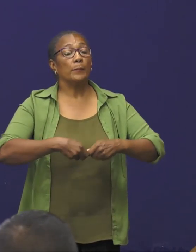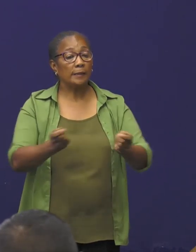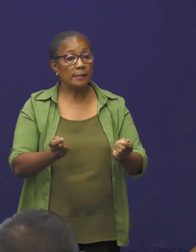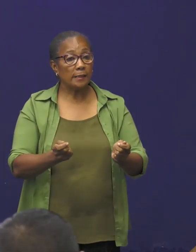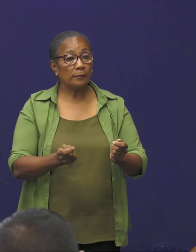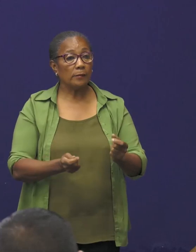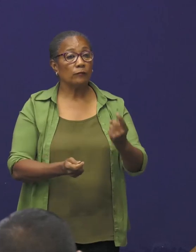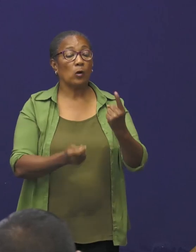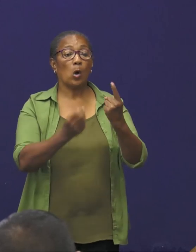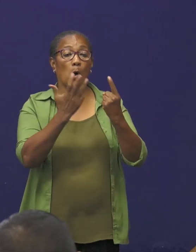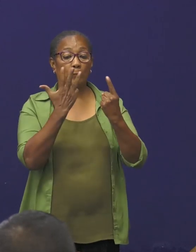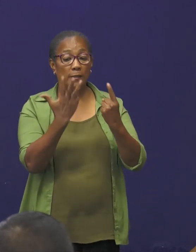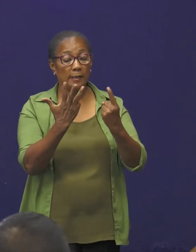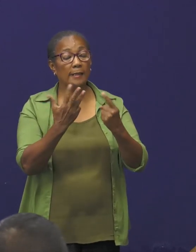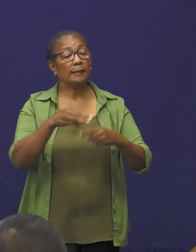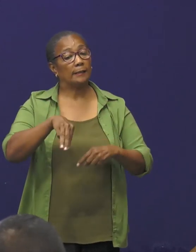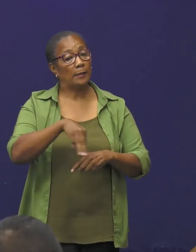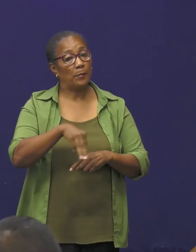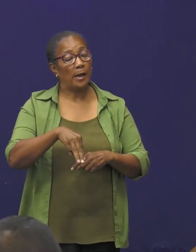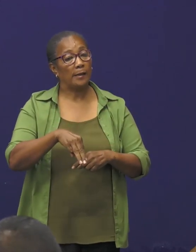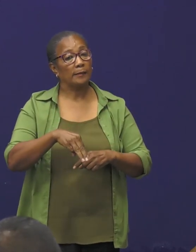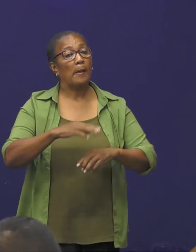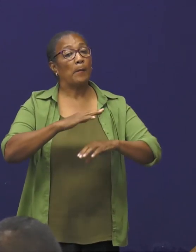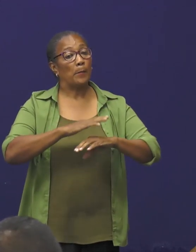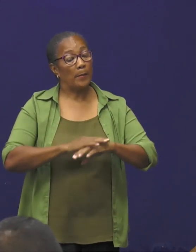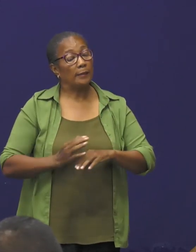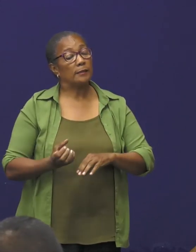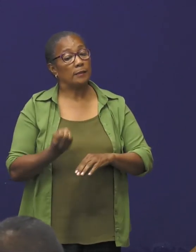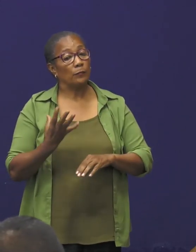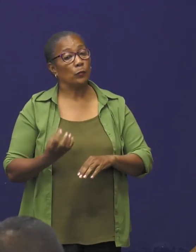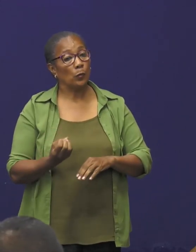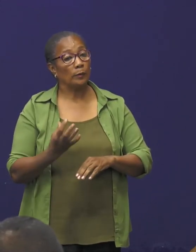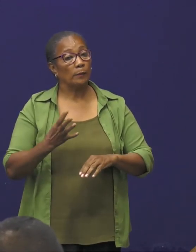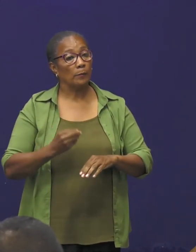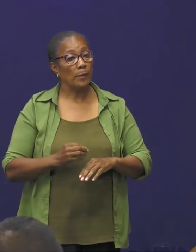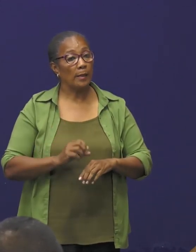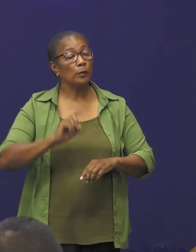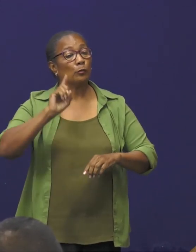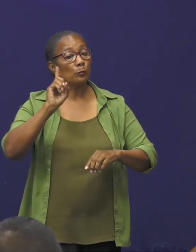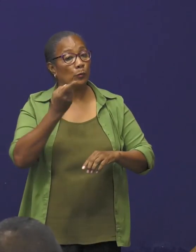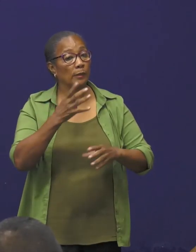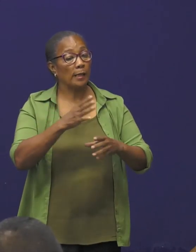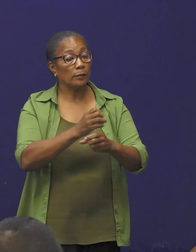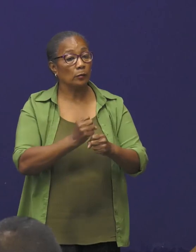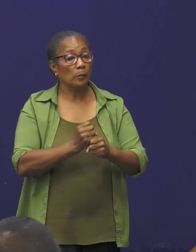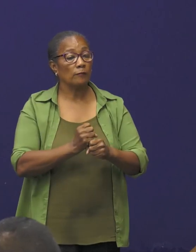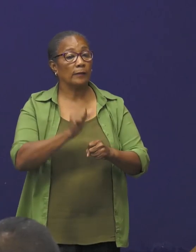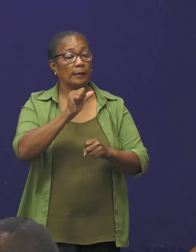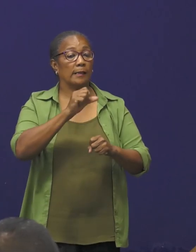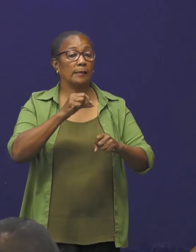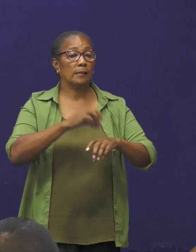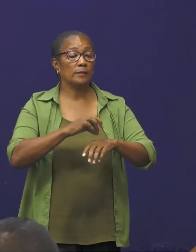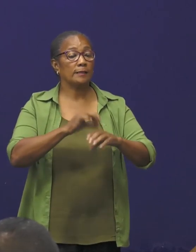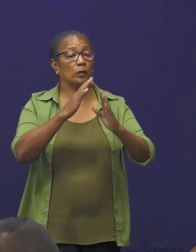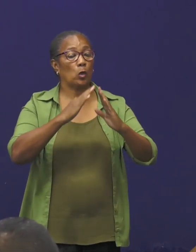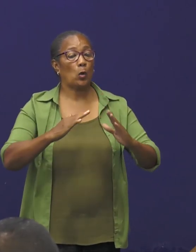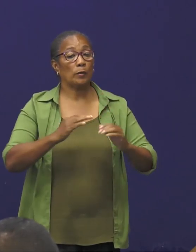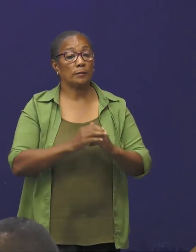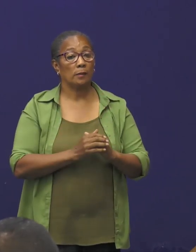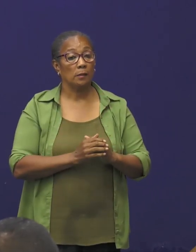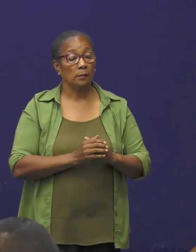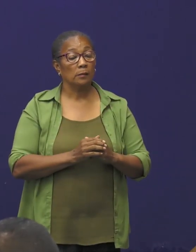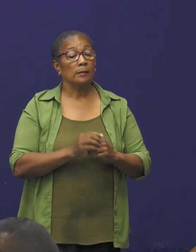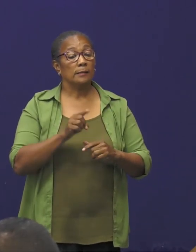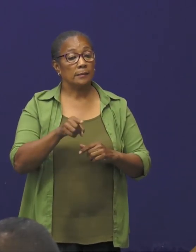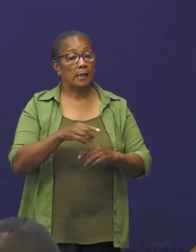op 19 maart met symptomen bij de spoedeisende hulp van het academisch ziekenhuis. Zij